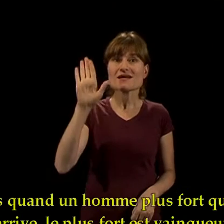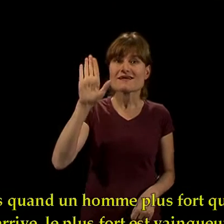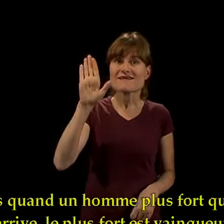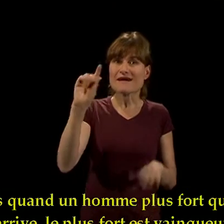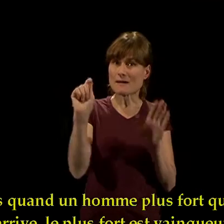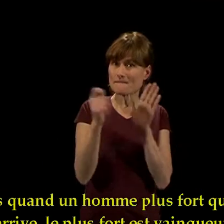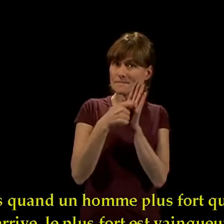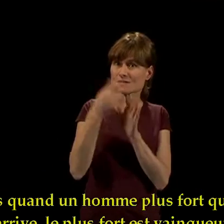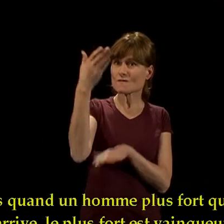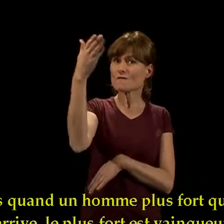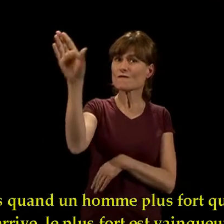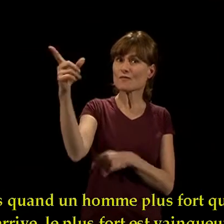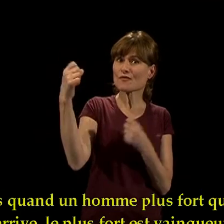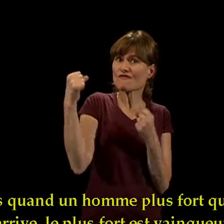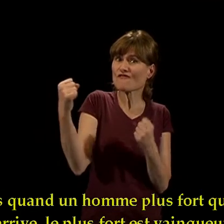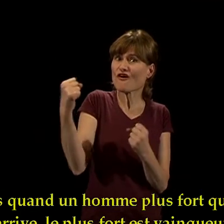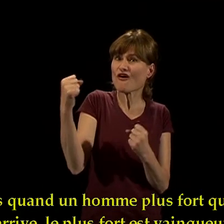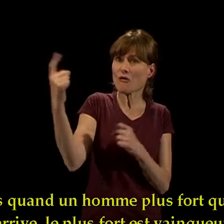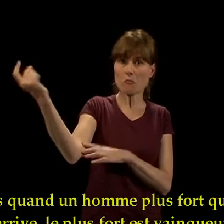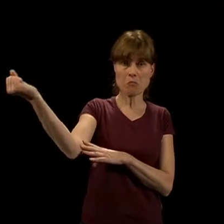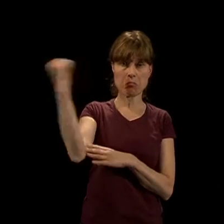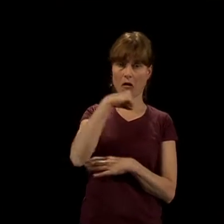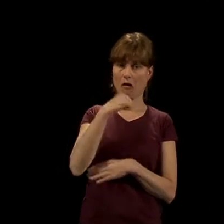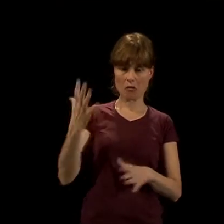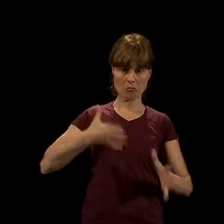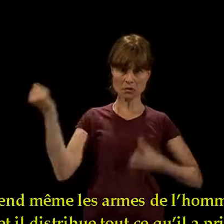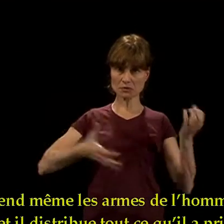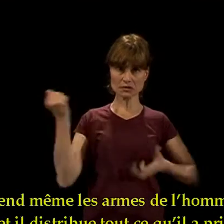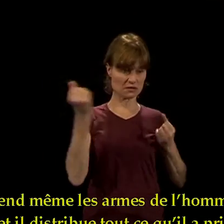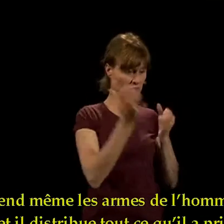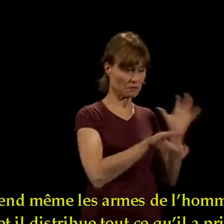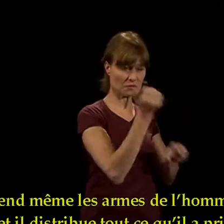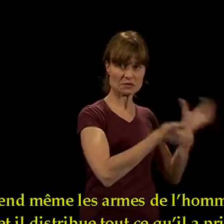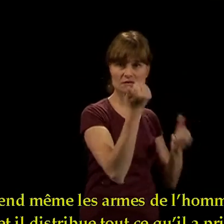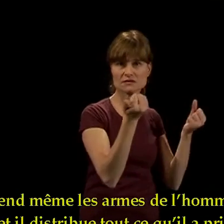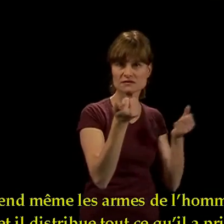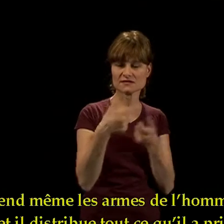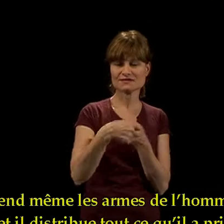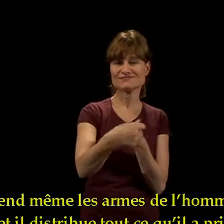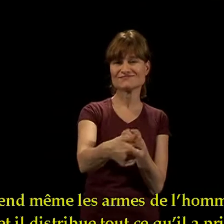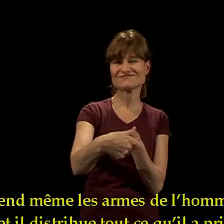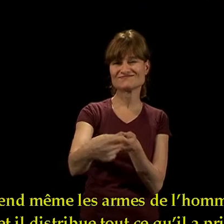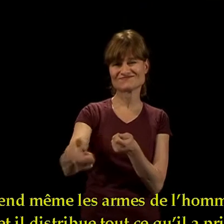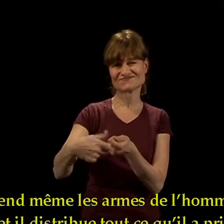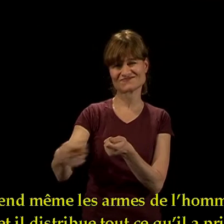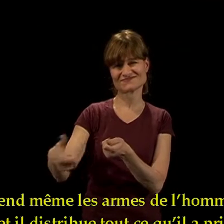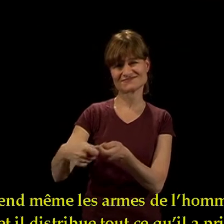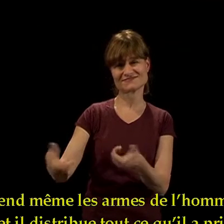Mais quand un homme plus fort que lui arrive, le plus fort est vainqueur, il prend même les armes de l'homme fort et il